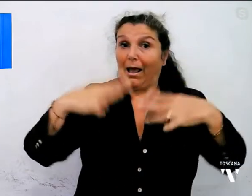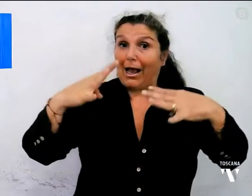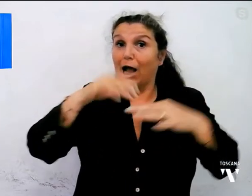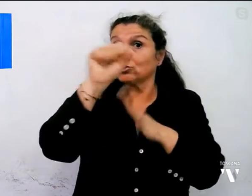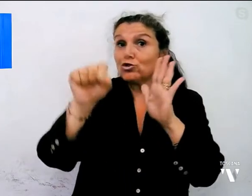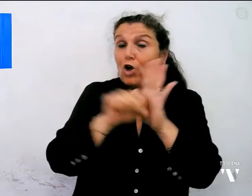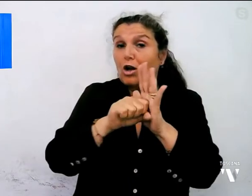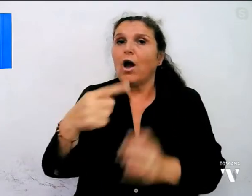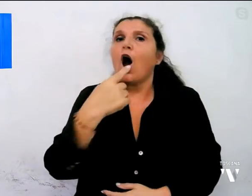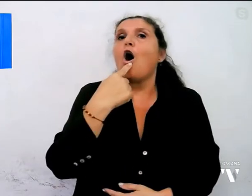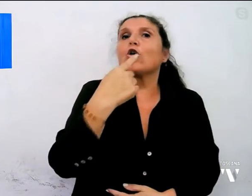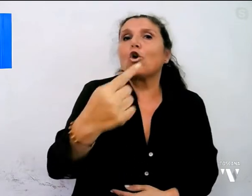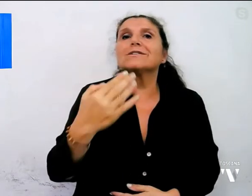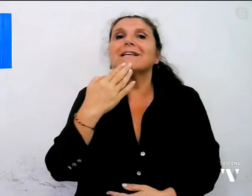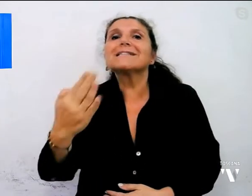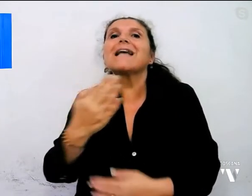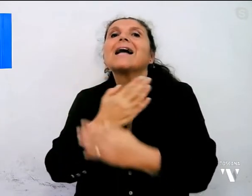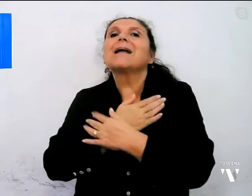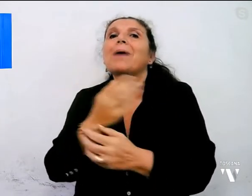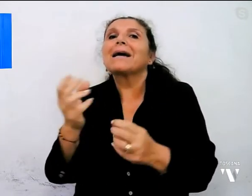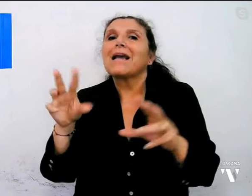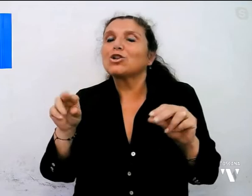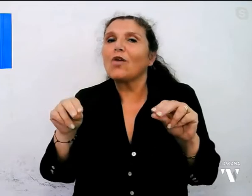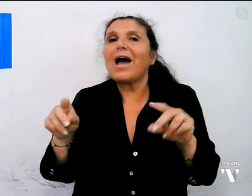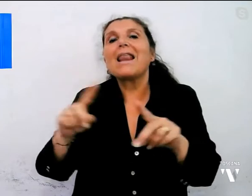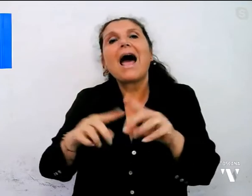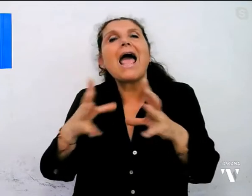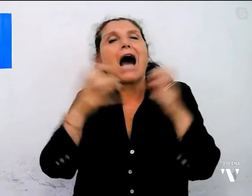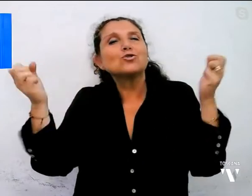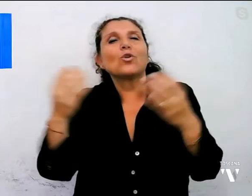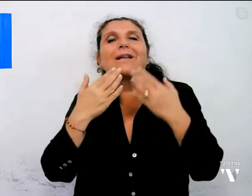i rossi di Santa Maria Novella e gli azzurri di Santa Croce.